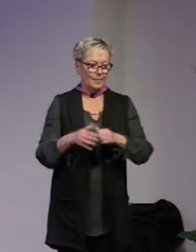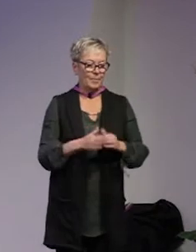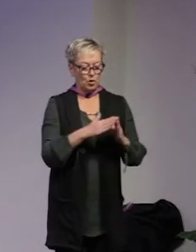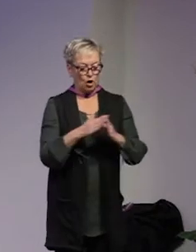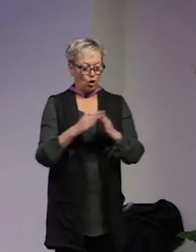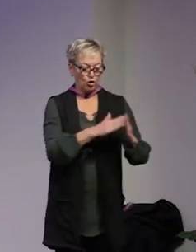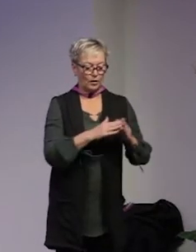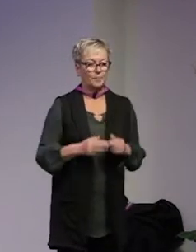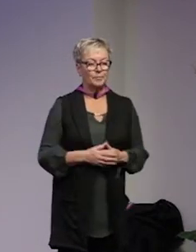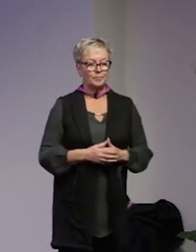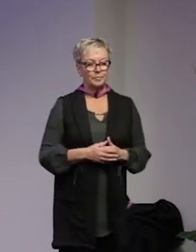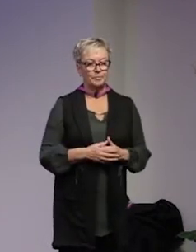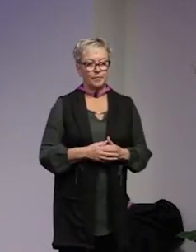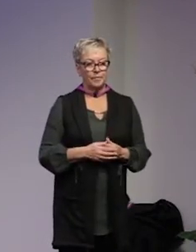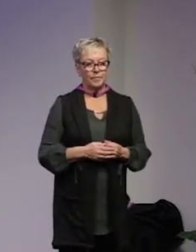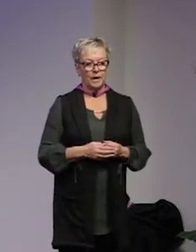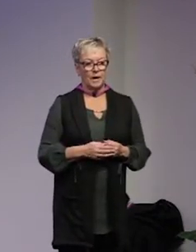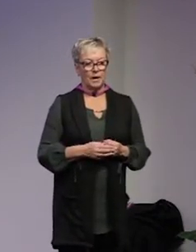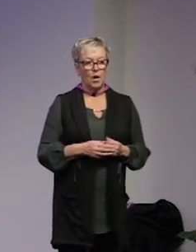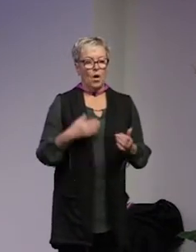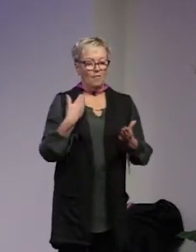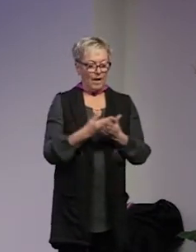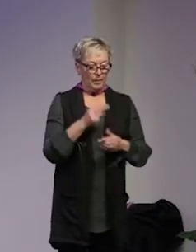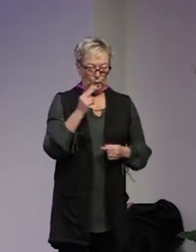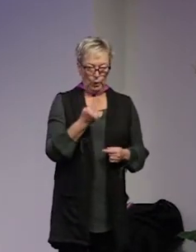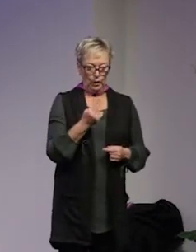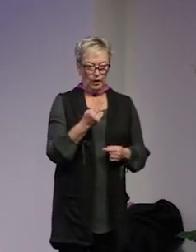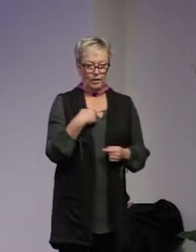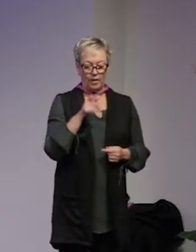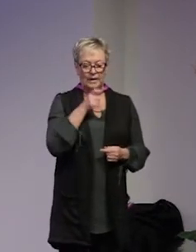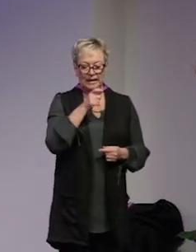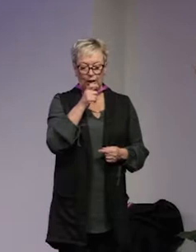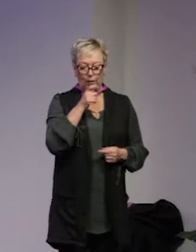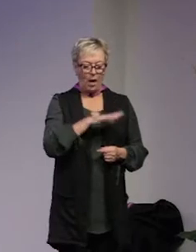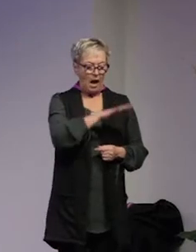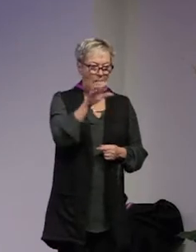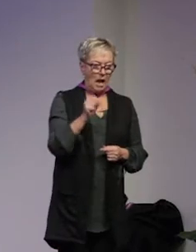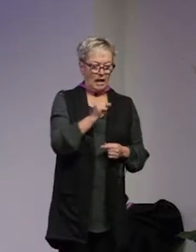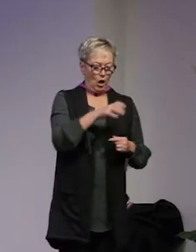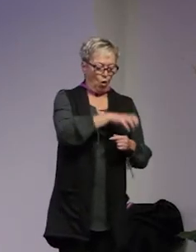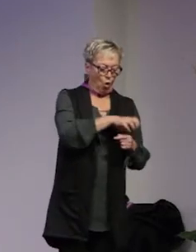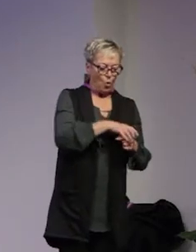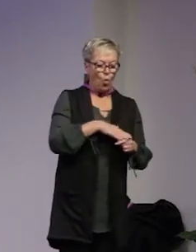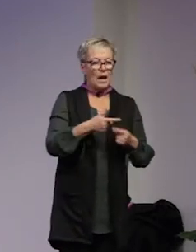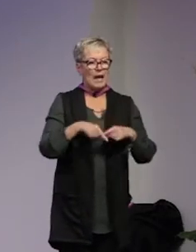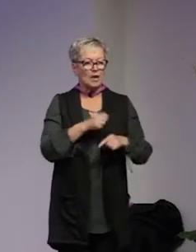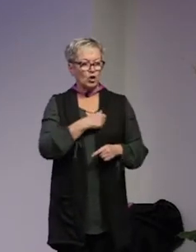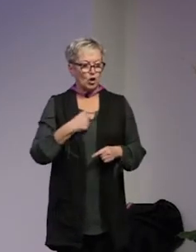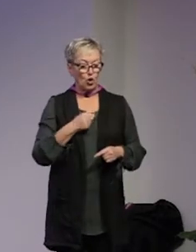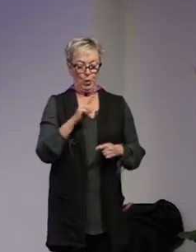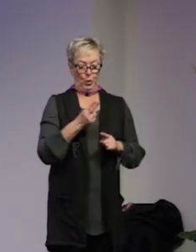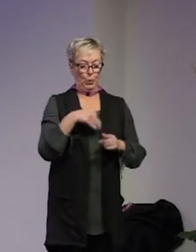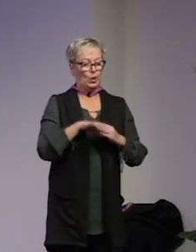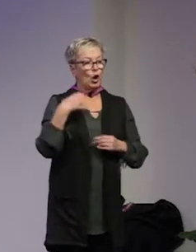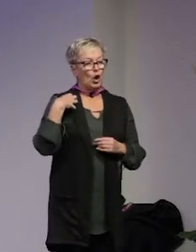städer och hittills så har vi gjort intervjuer med framförallt kommuner och länsstyrelse och just nu under